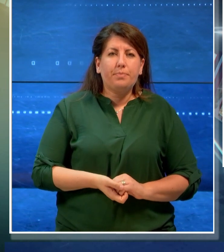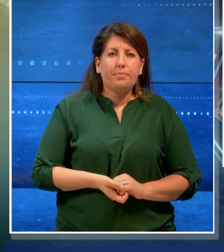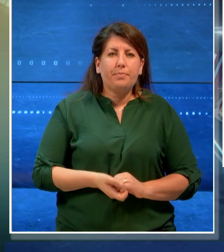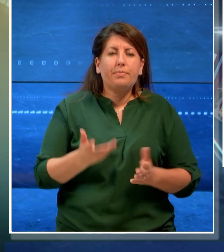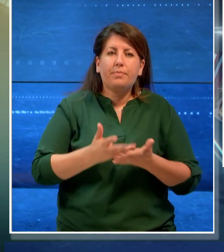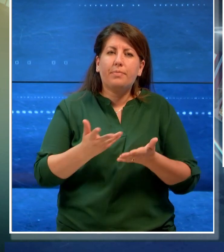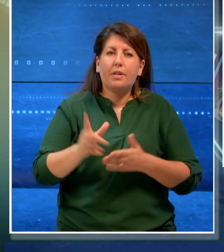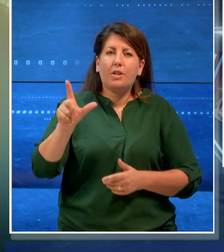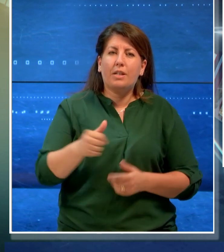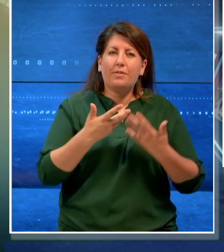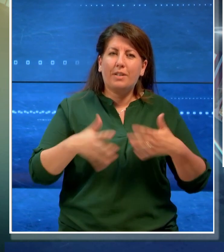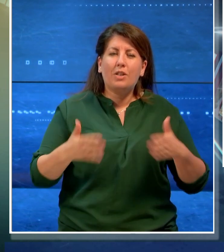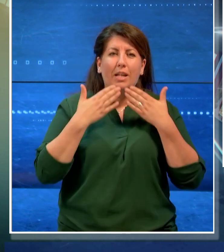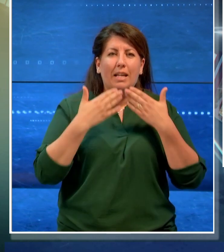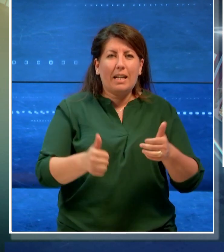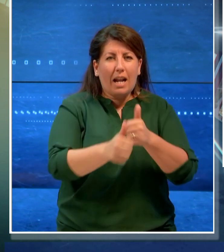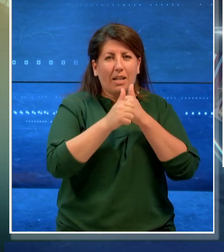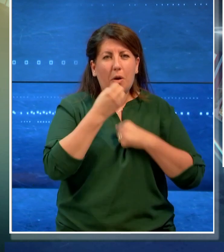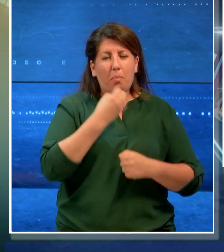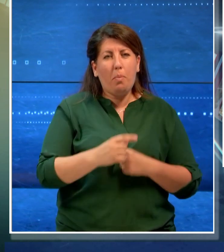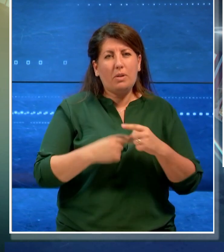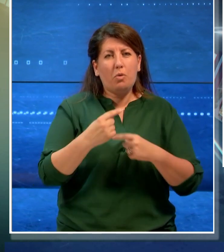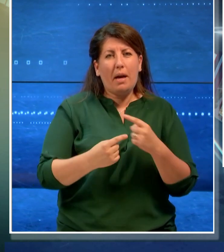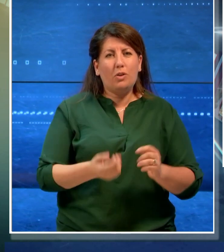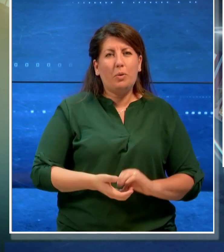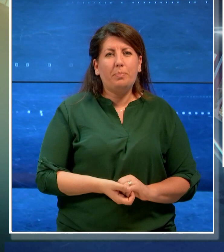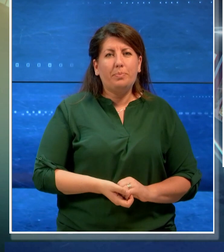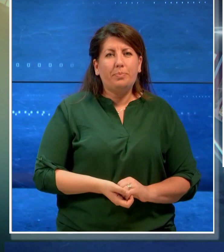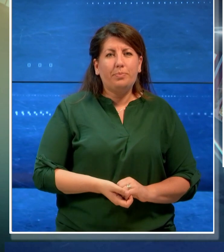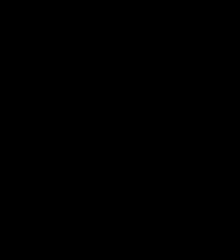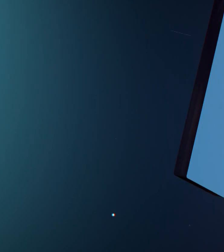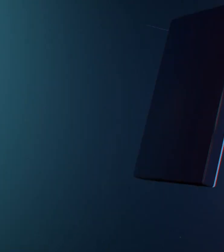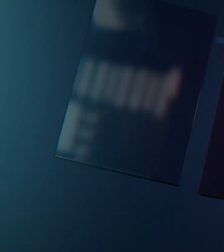E con il TgList è tutto, grazie per averci seguito, buon proseguimento.